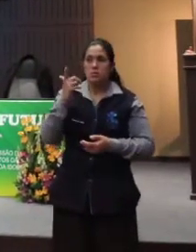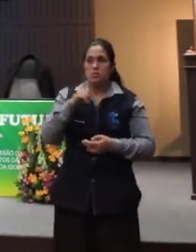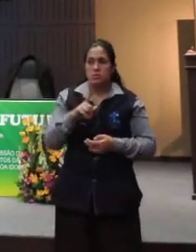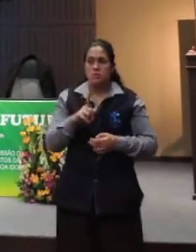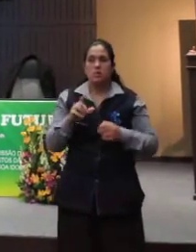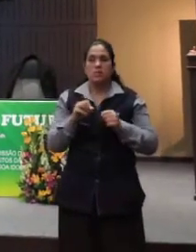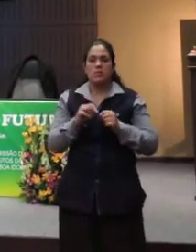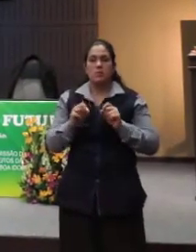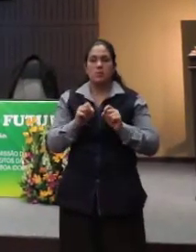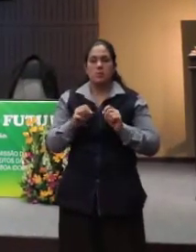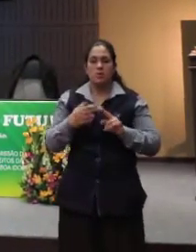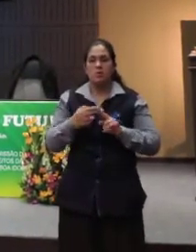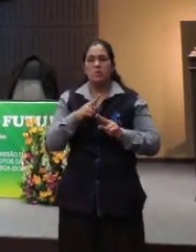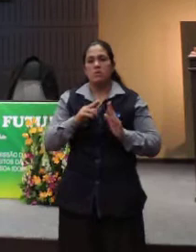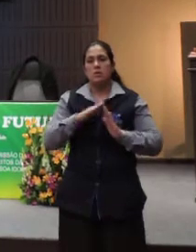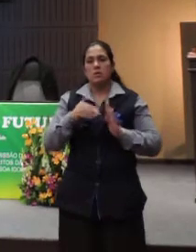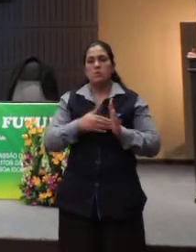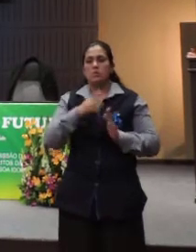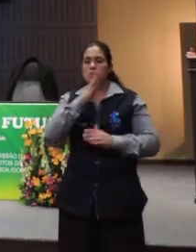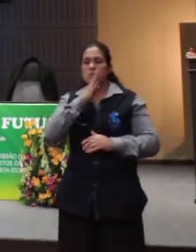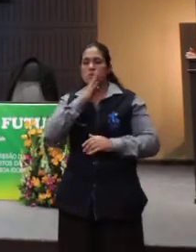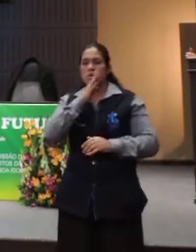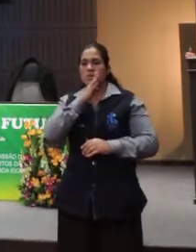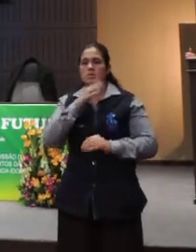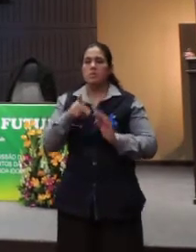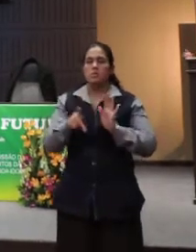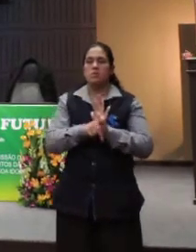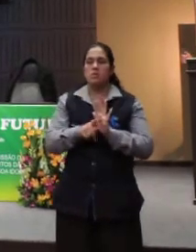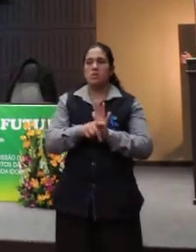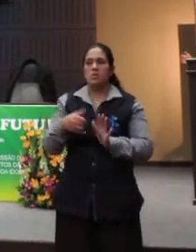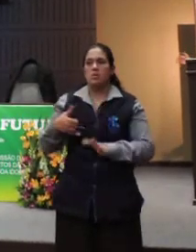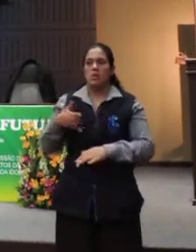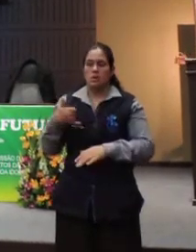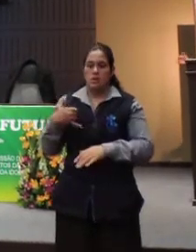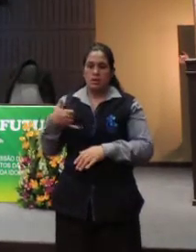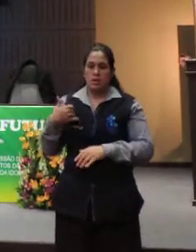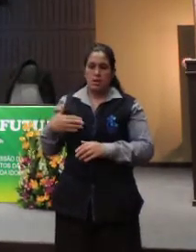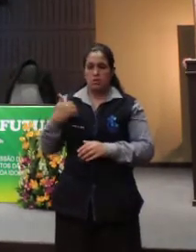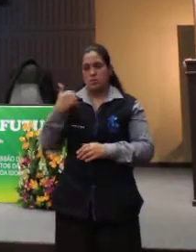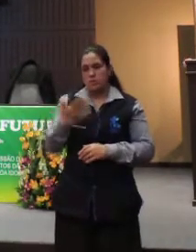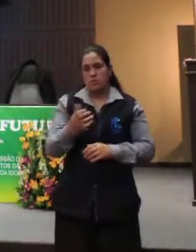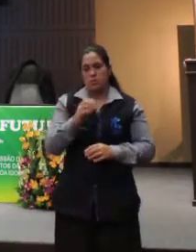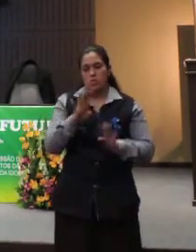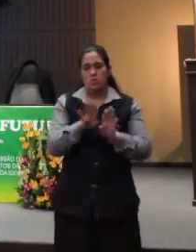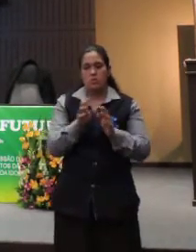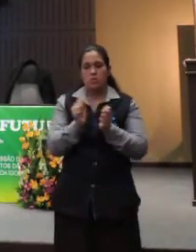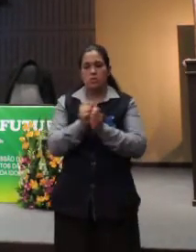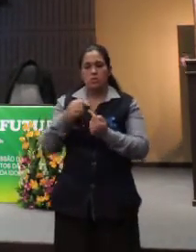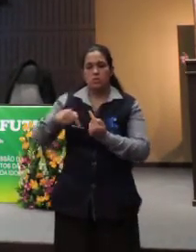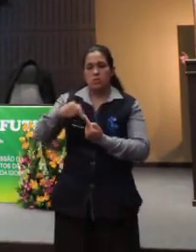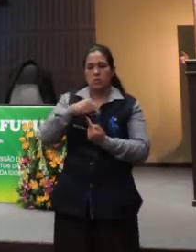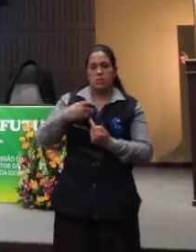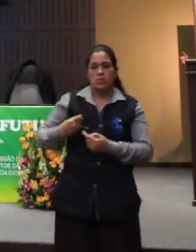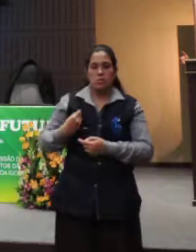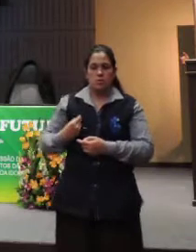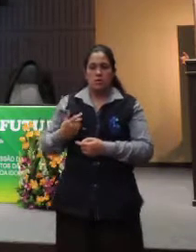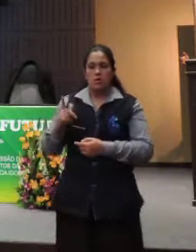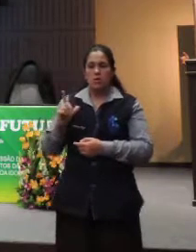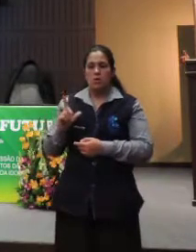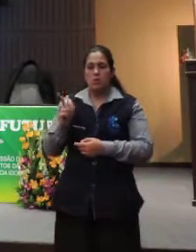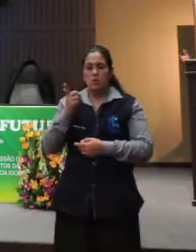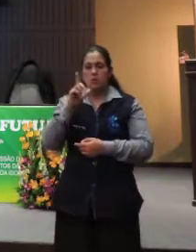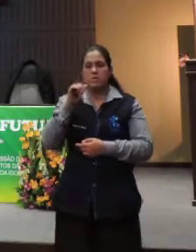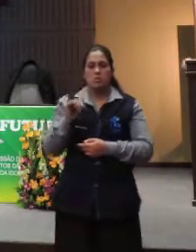esse conhecimento, tanto aqueles que estão na caridade, quanto os que estão ao redor dessas pessoas, usufruam